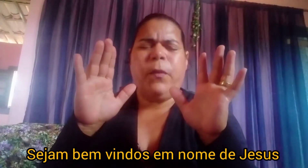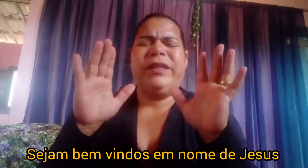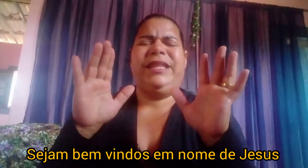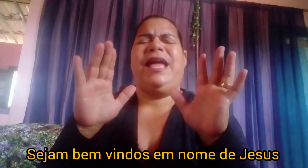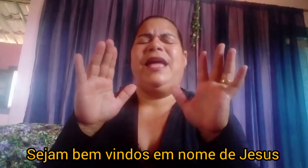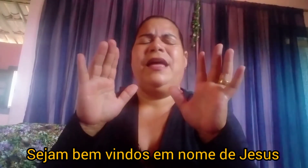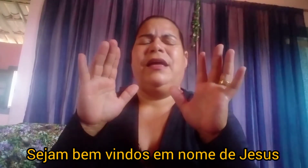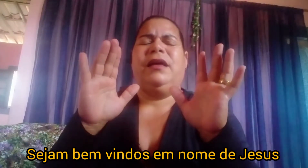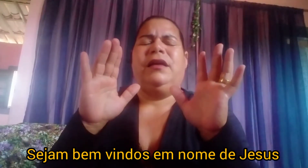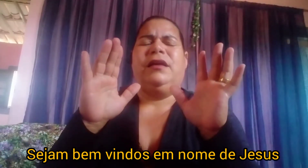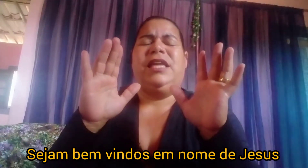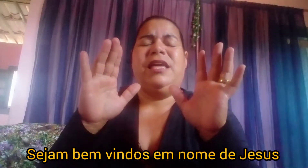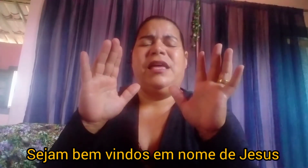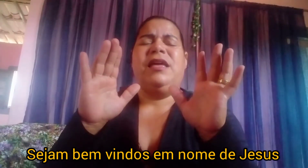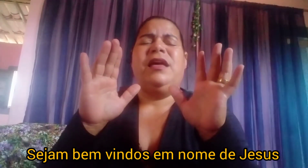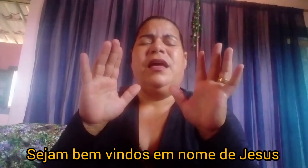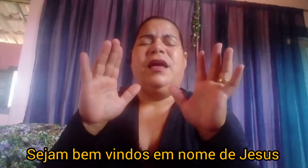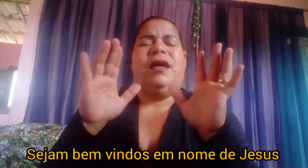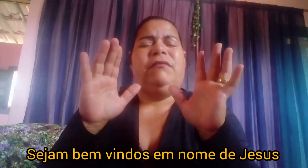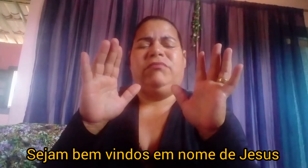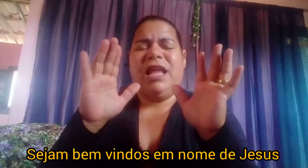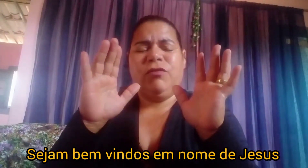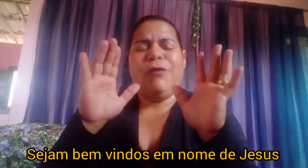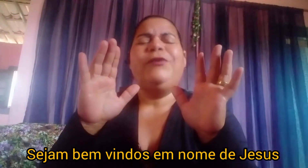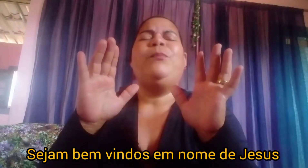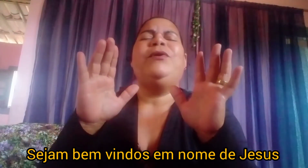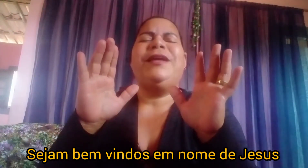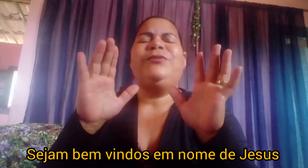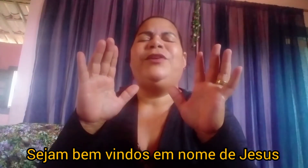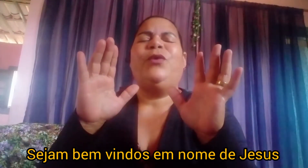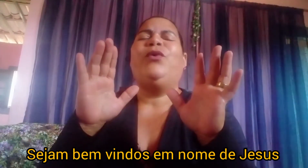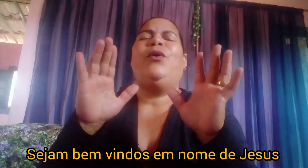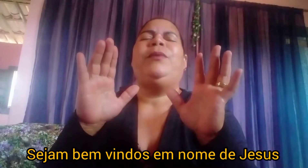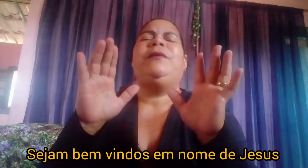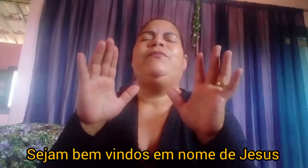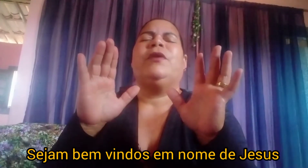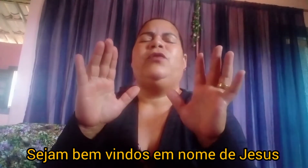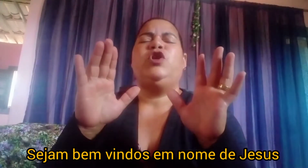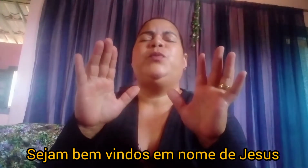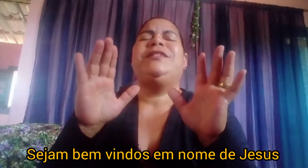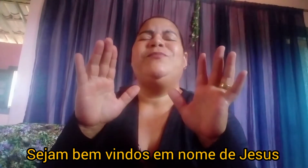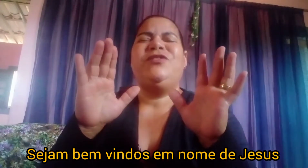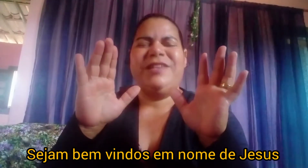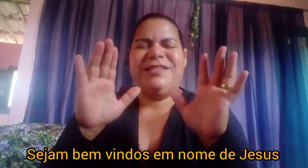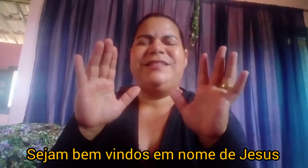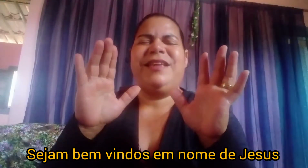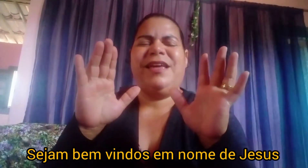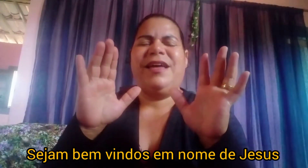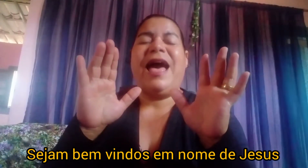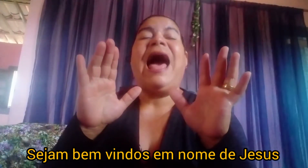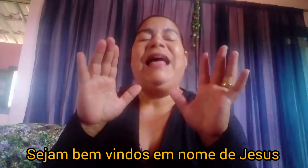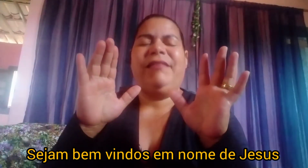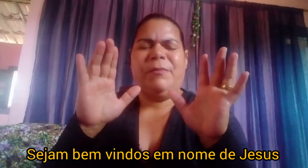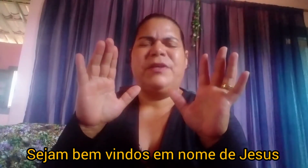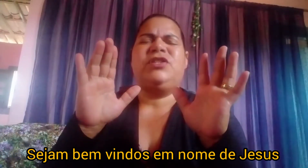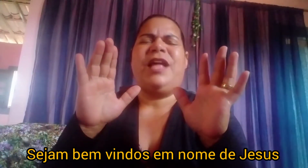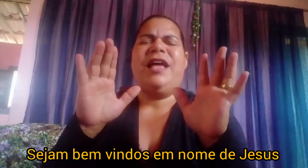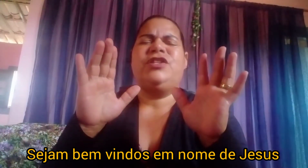poder, que tem todo o poder o Teu nome, nós possamos vencer a tempestade,